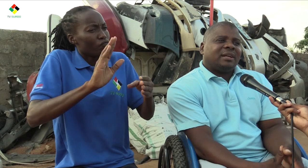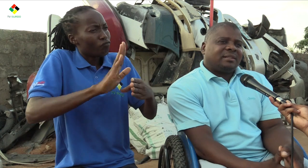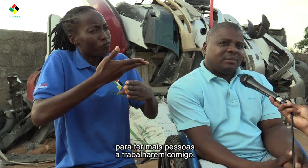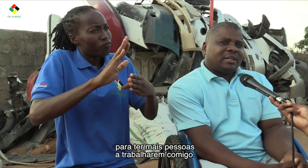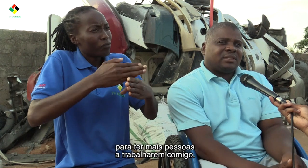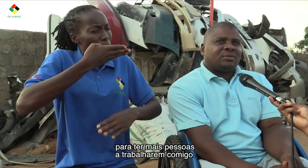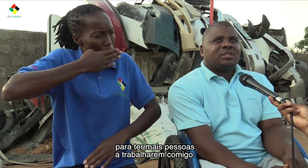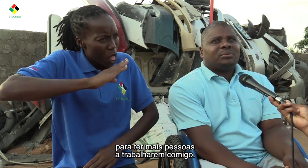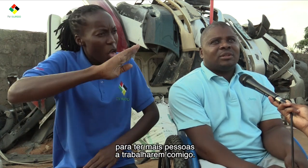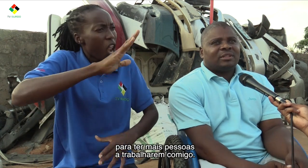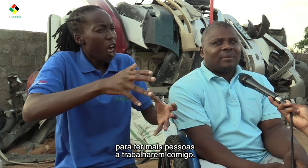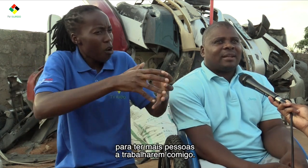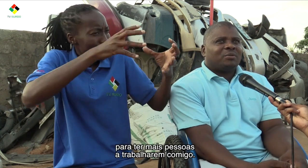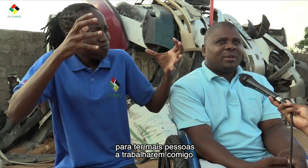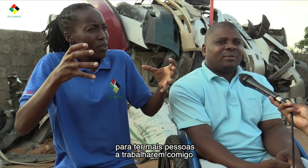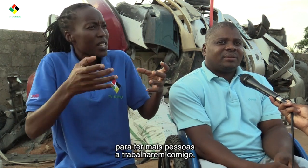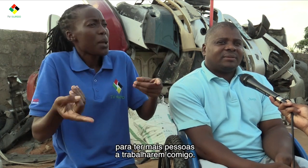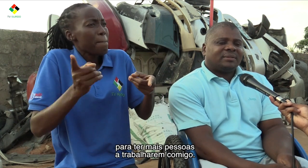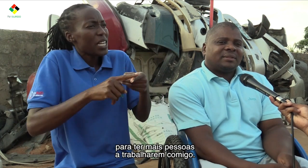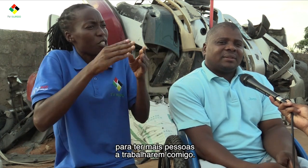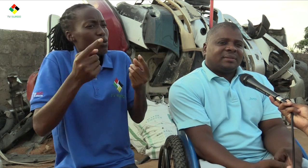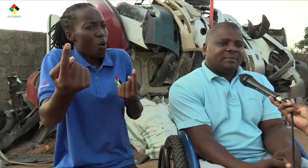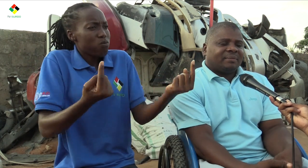que eu puder ter mais pessoas que puderam trabalhar comigo.